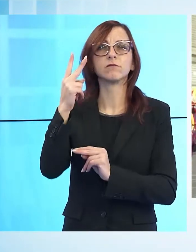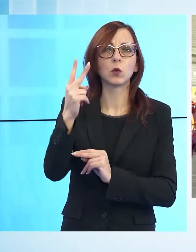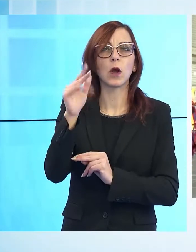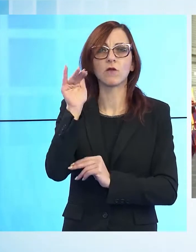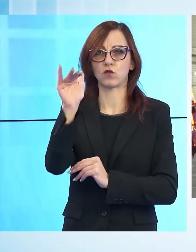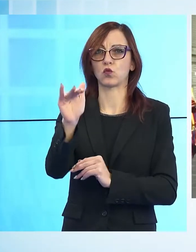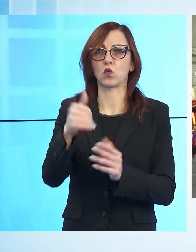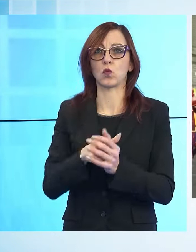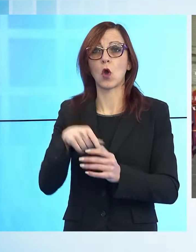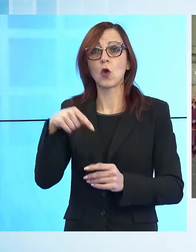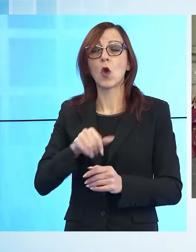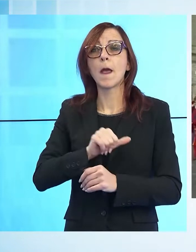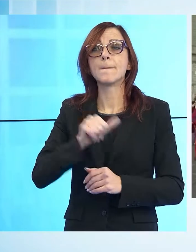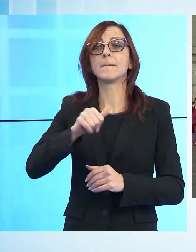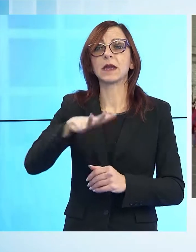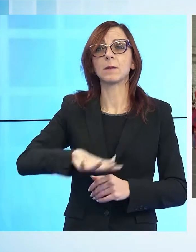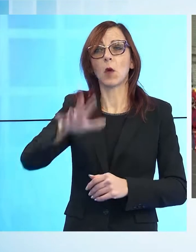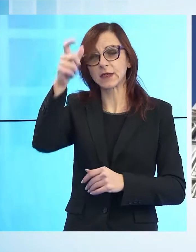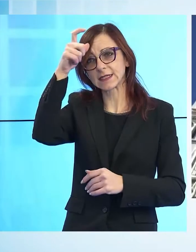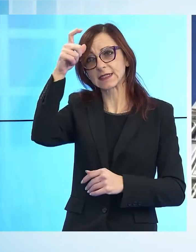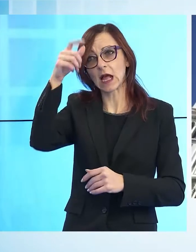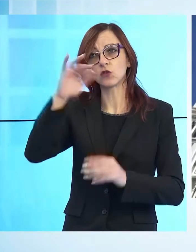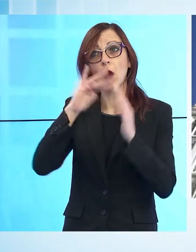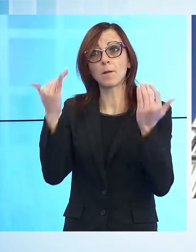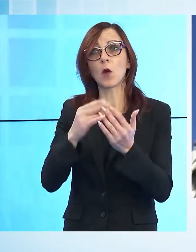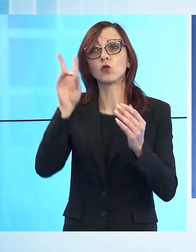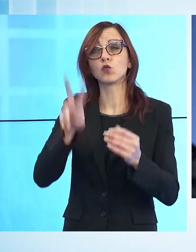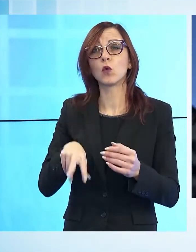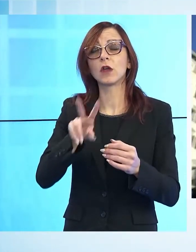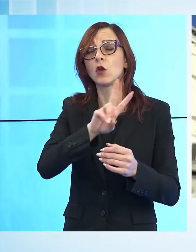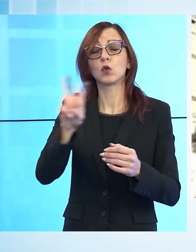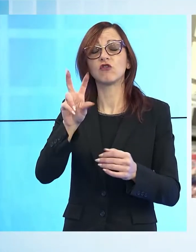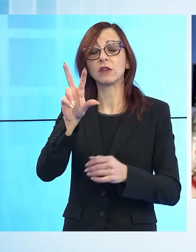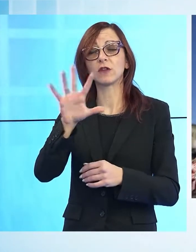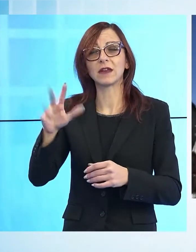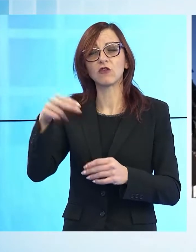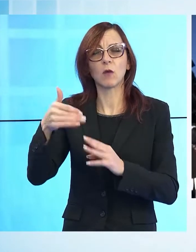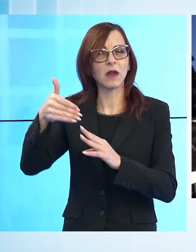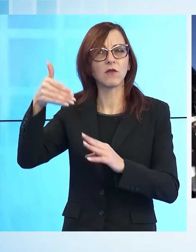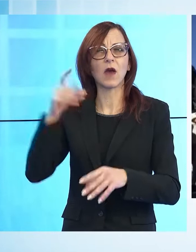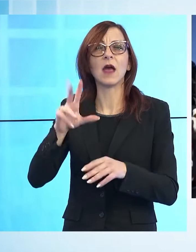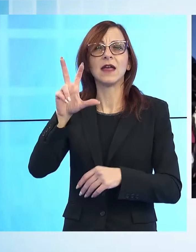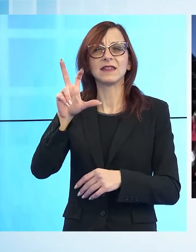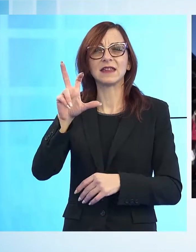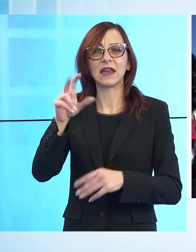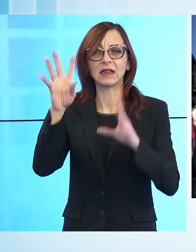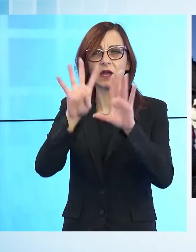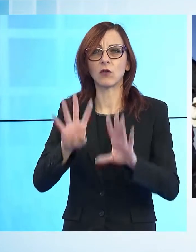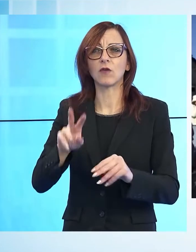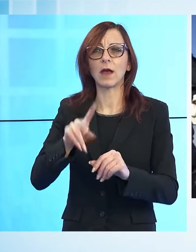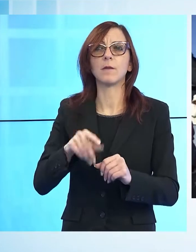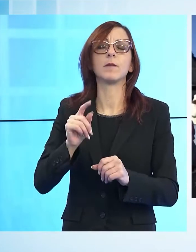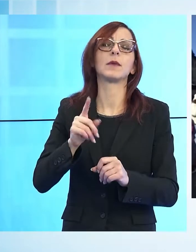Fummo il primo stato al mondo 235 anni fa, era il 30 novembre del 1786 ad abolire la pena di morte.